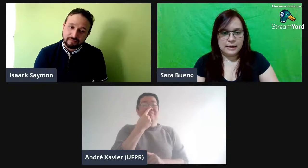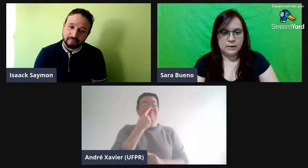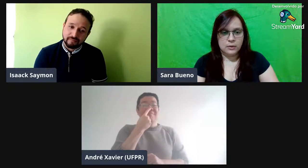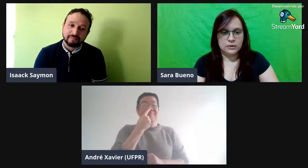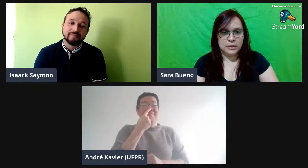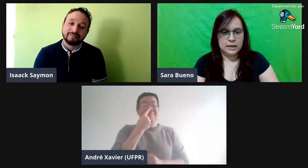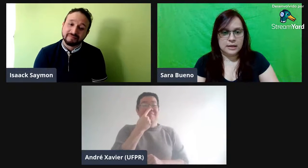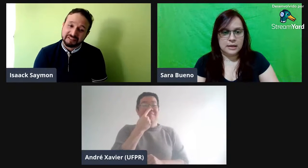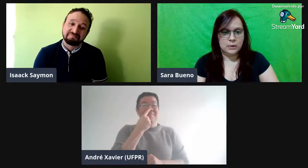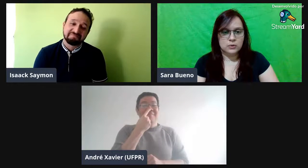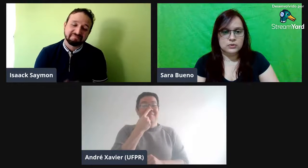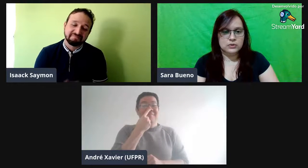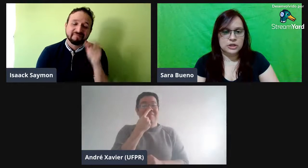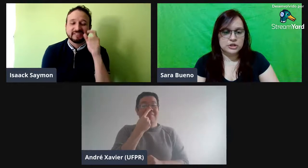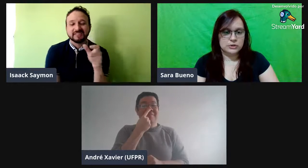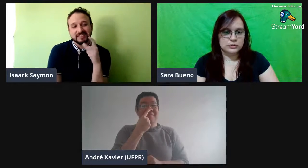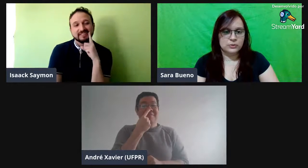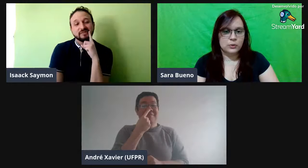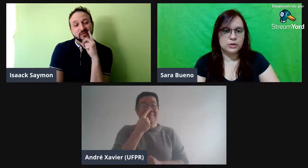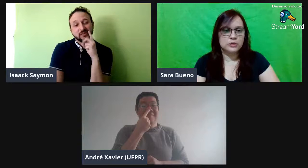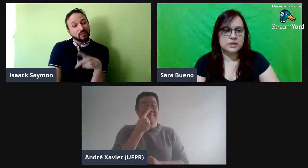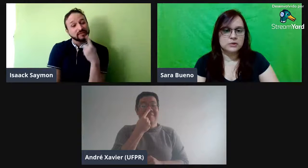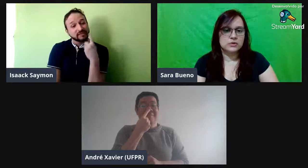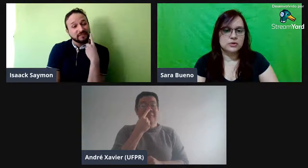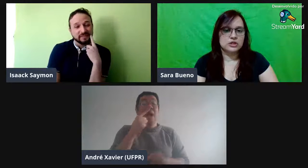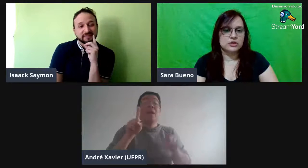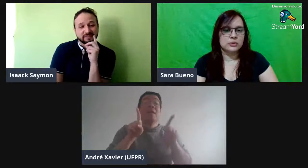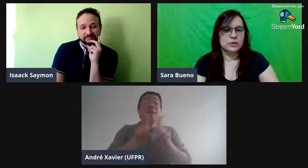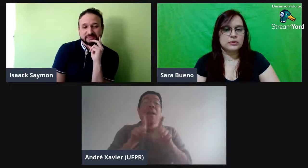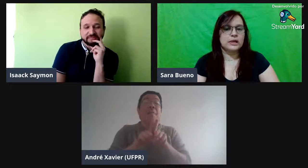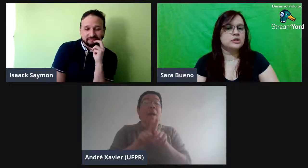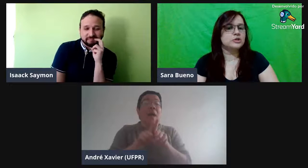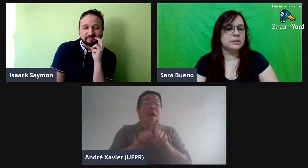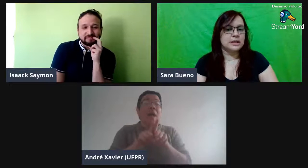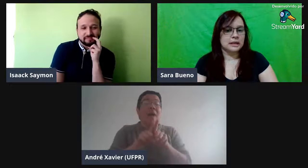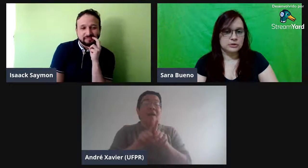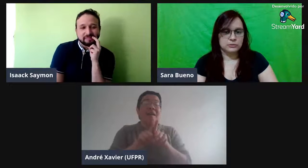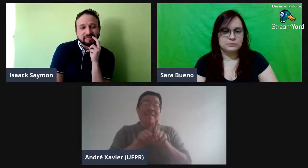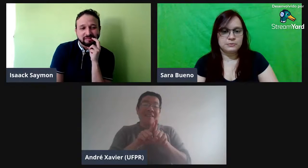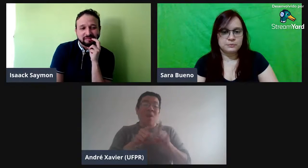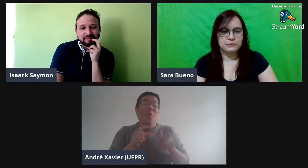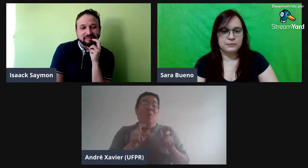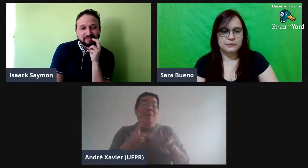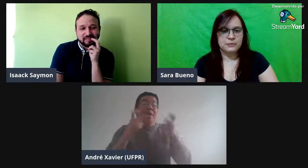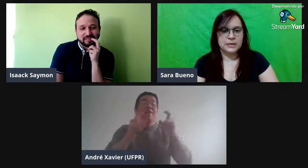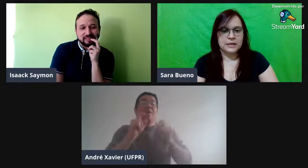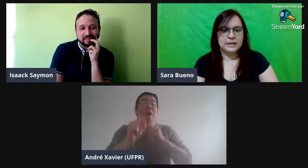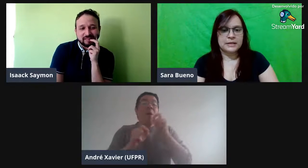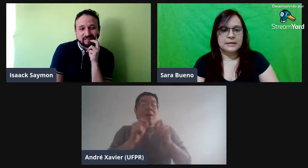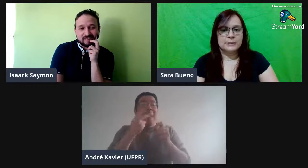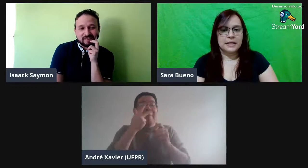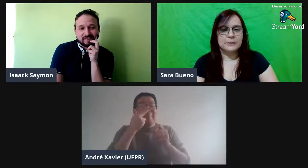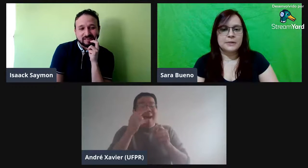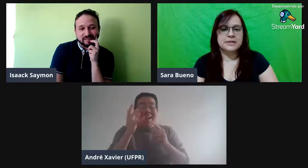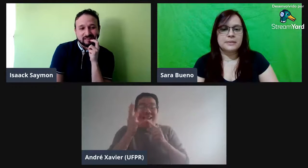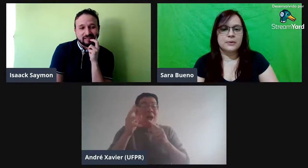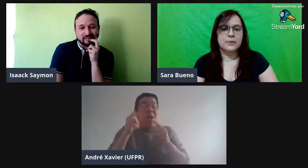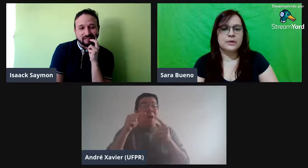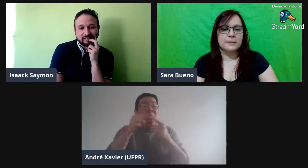Quanto ao uso do dedinho. Quando que se usa o dedinho? Quando tem intimidade. Também ele percebeu o quê?